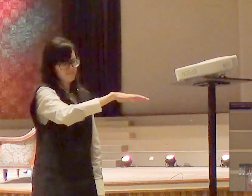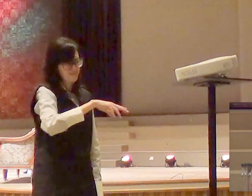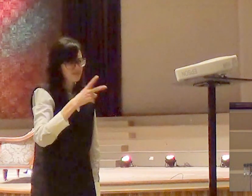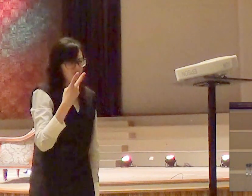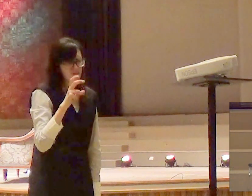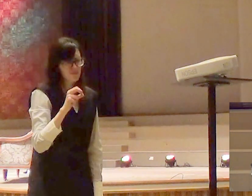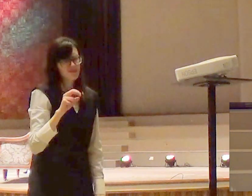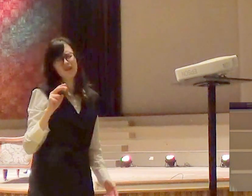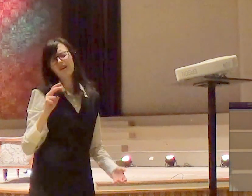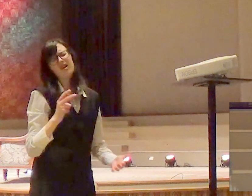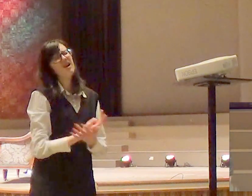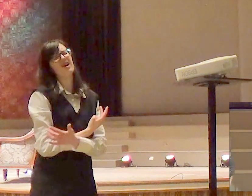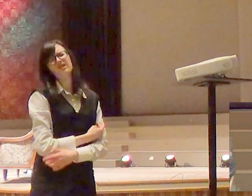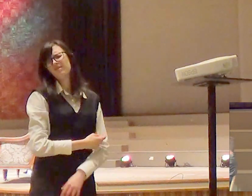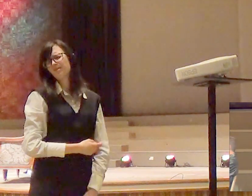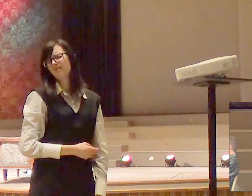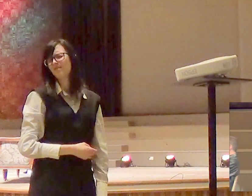não iriam atender o apelo